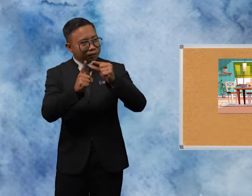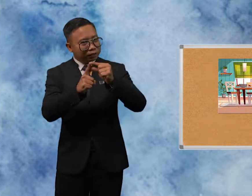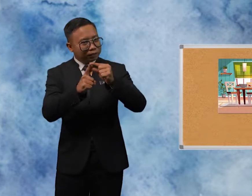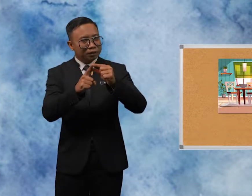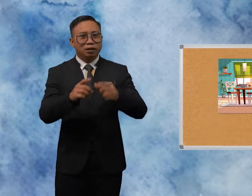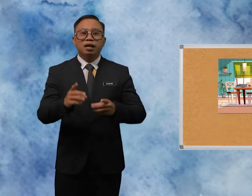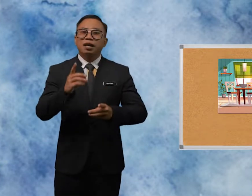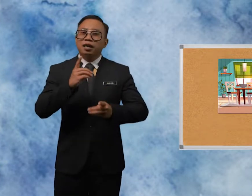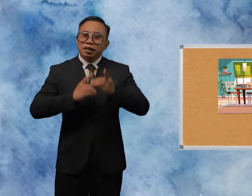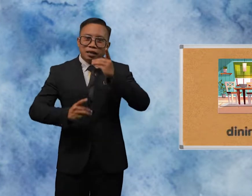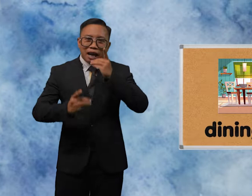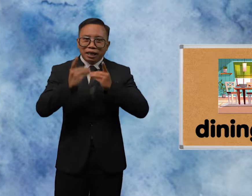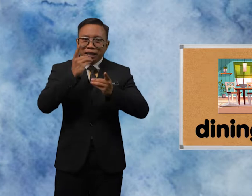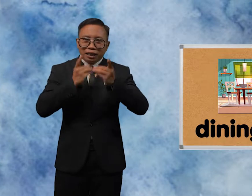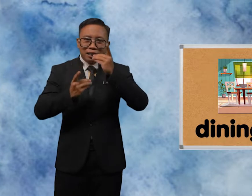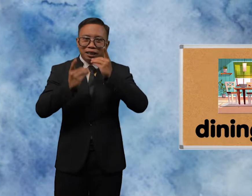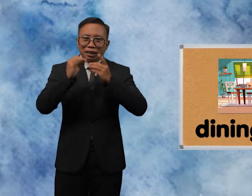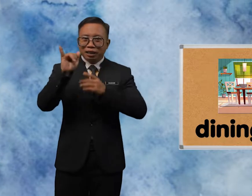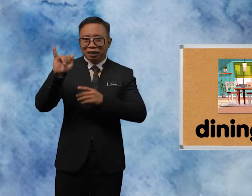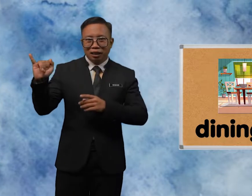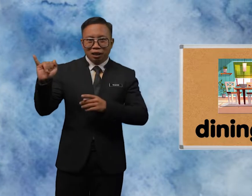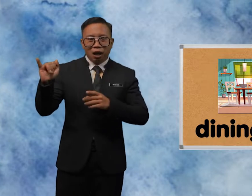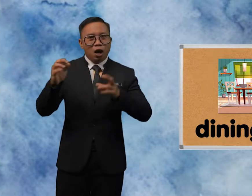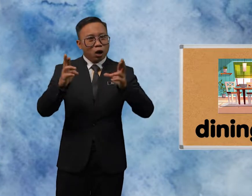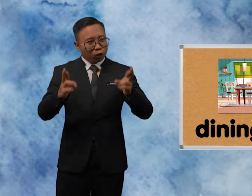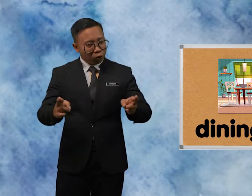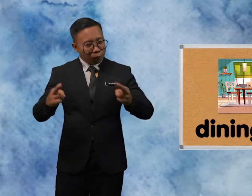Dining room